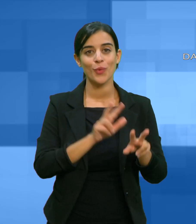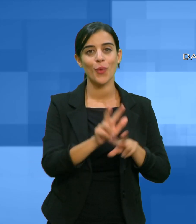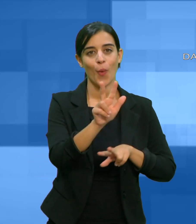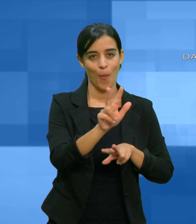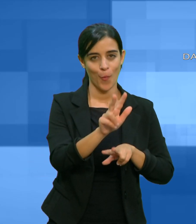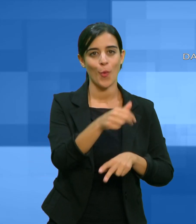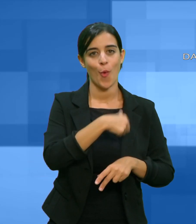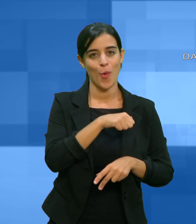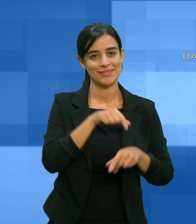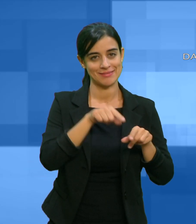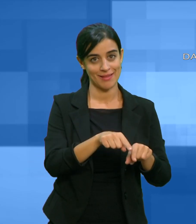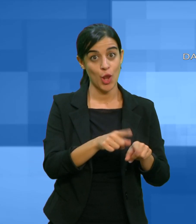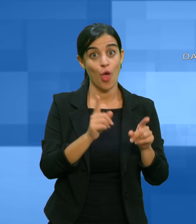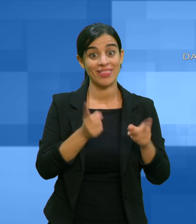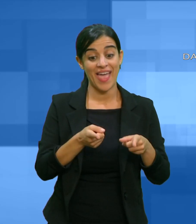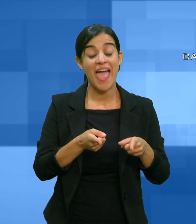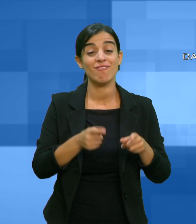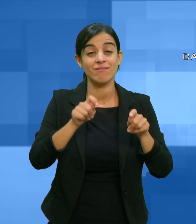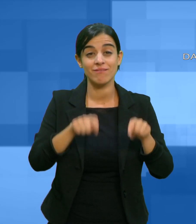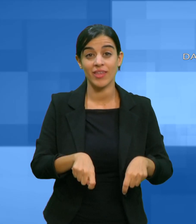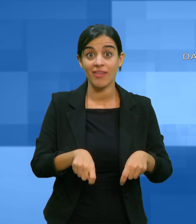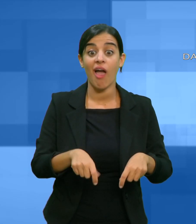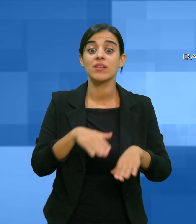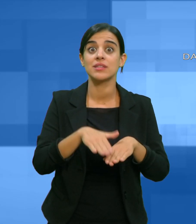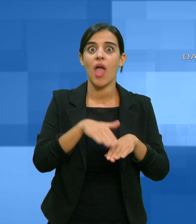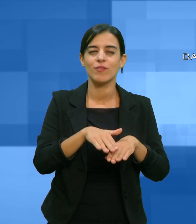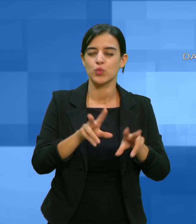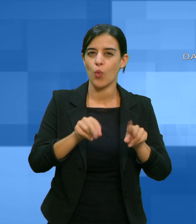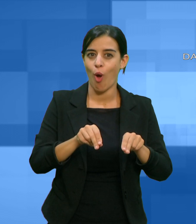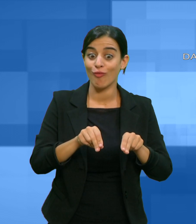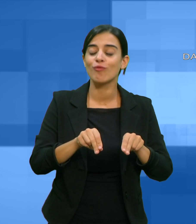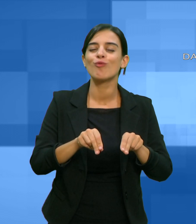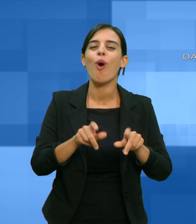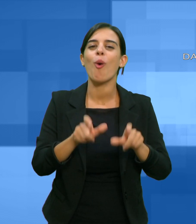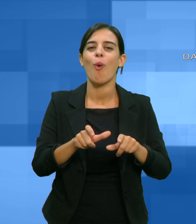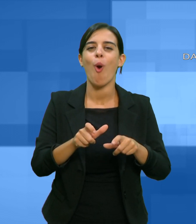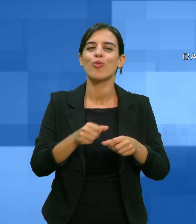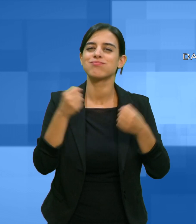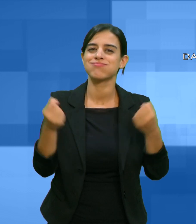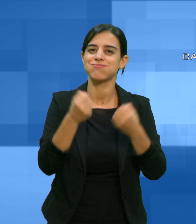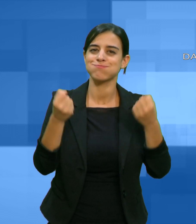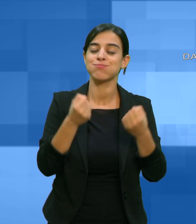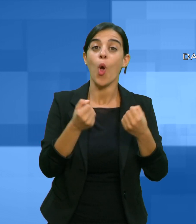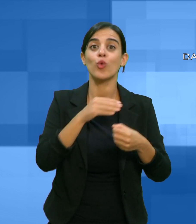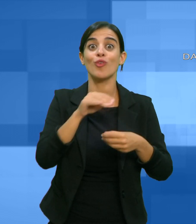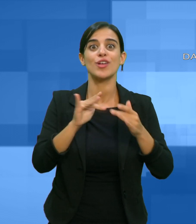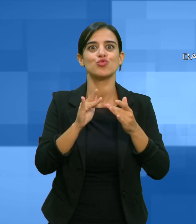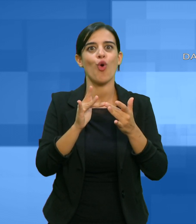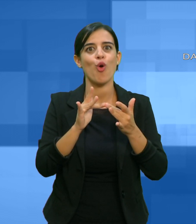attiverà un servizio di comunicazione sui social media per promuovere l'adozione dei cani